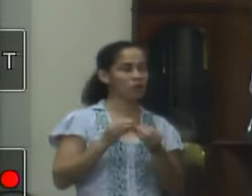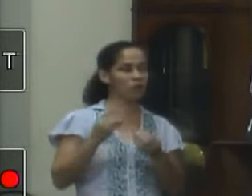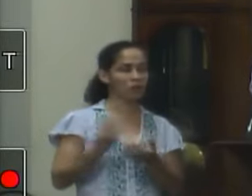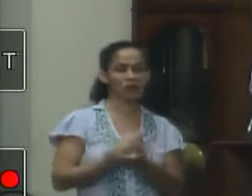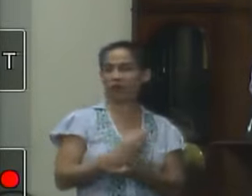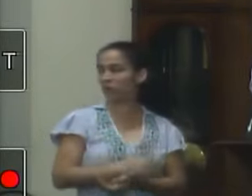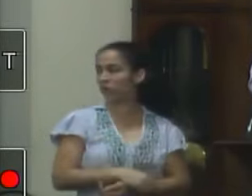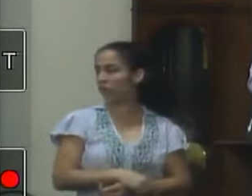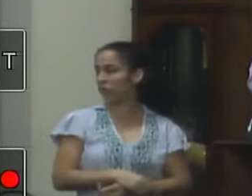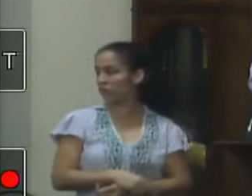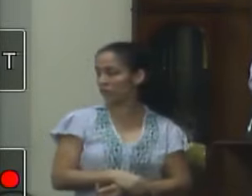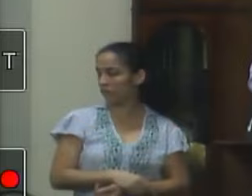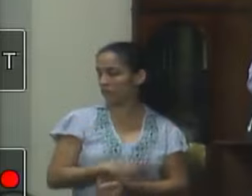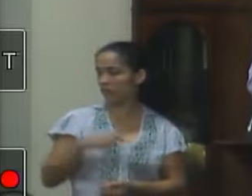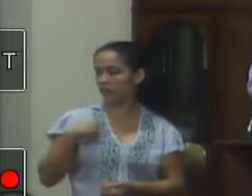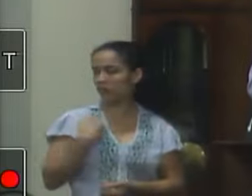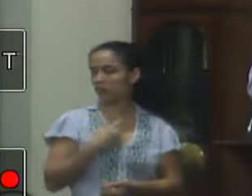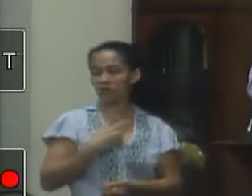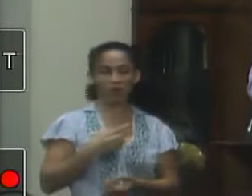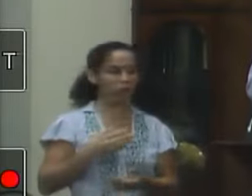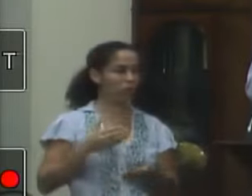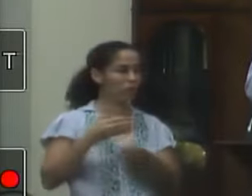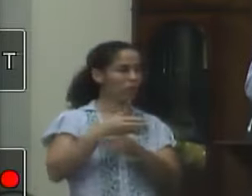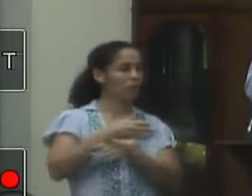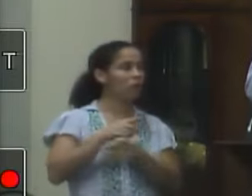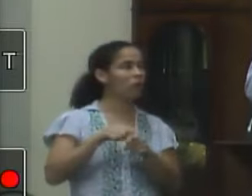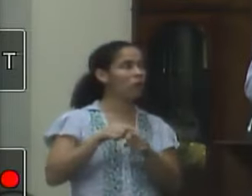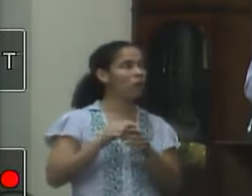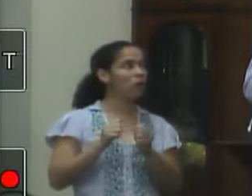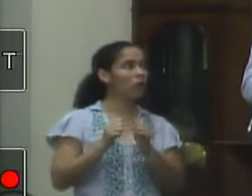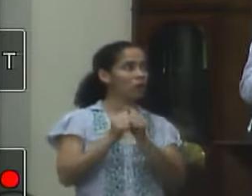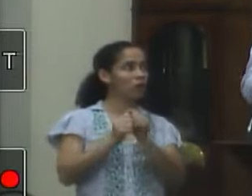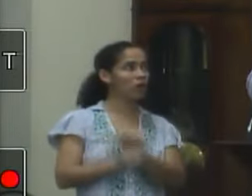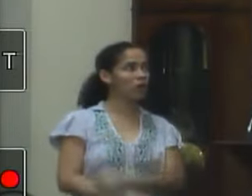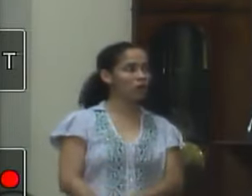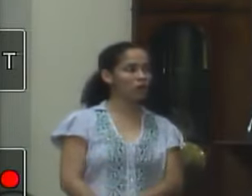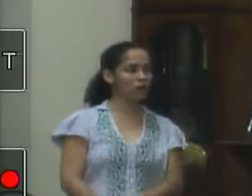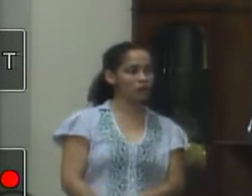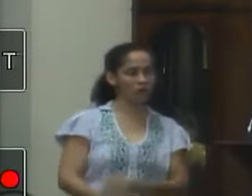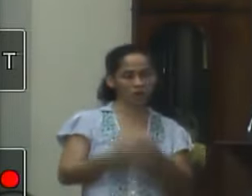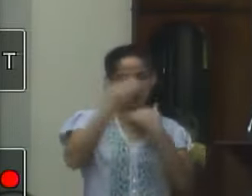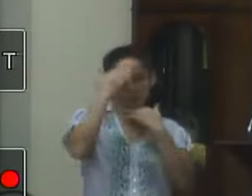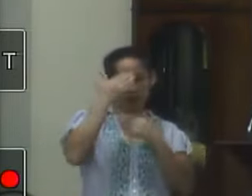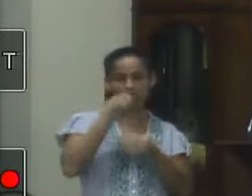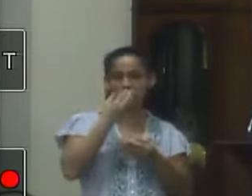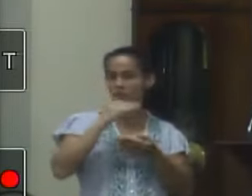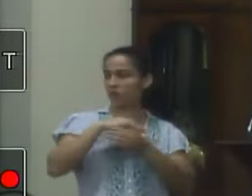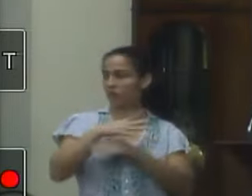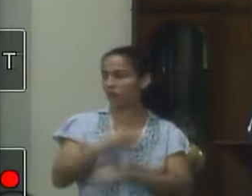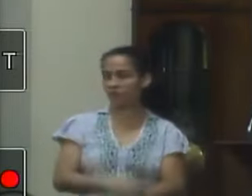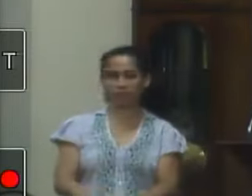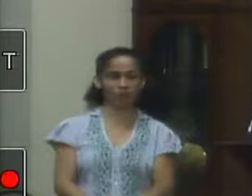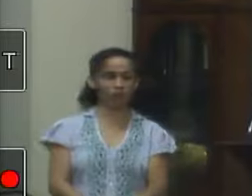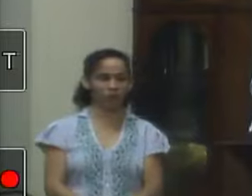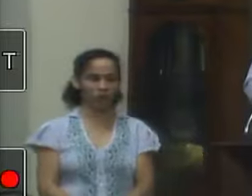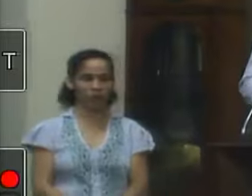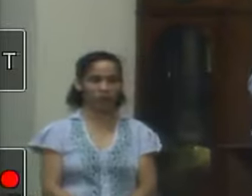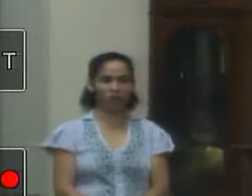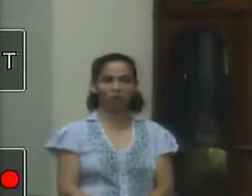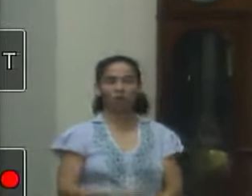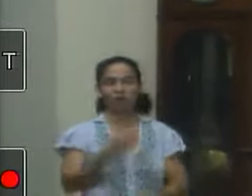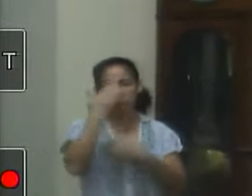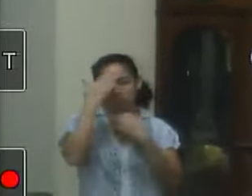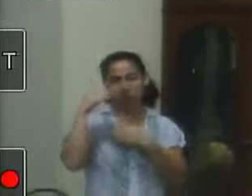representante mas temos nós que a gente tem esse acesso junto àquela comunidade tá bom? mas muito obrigado boa noite obrigado